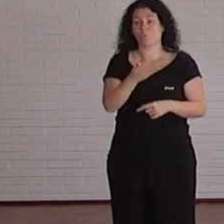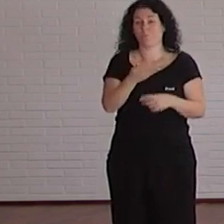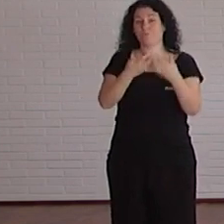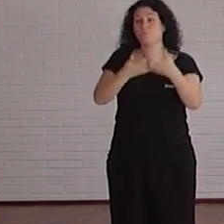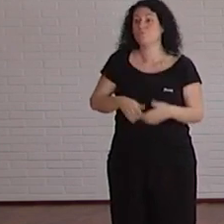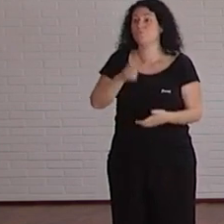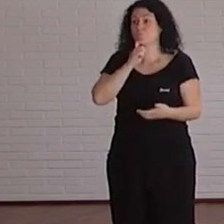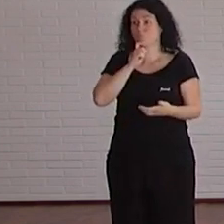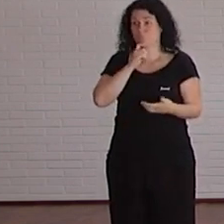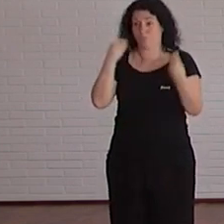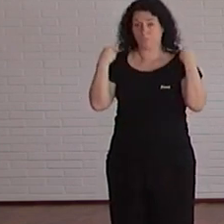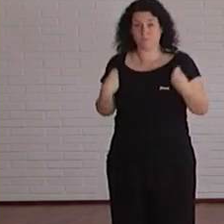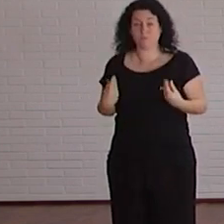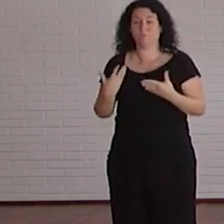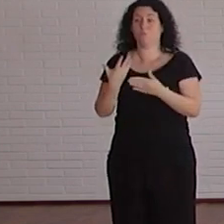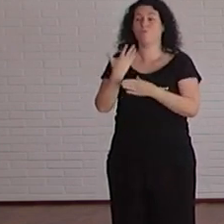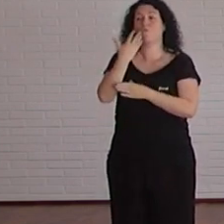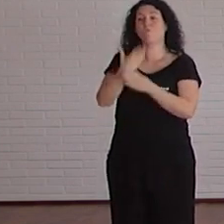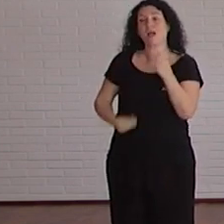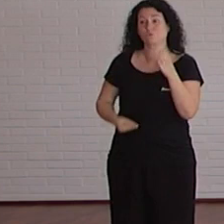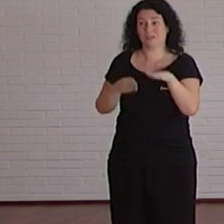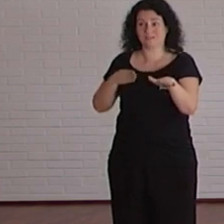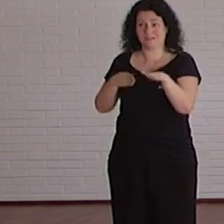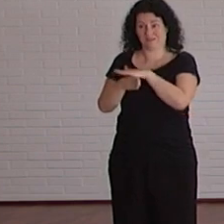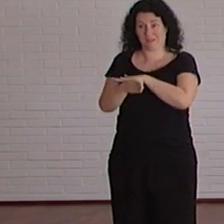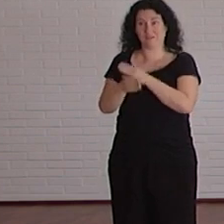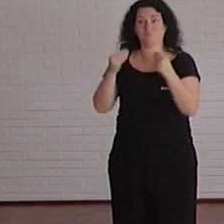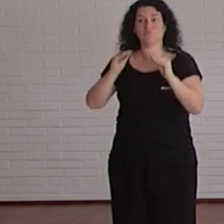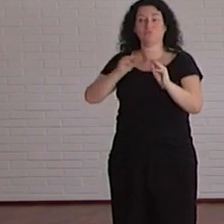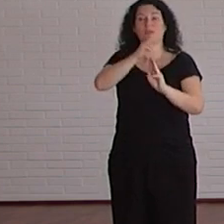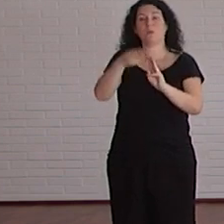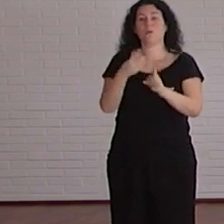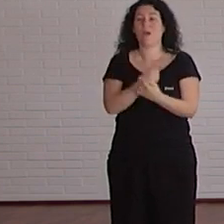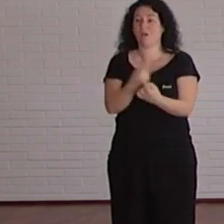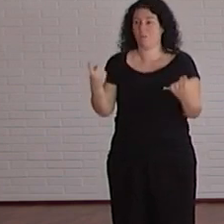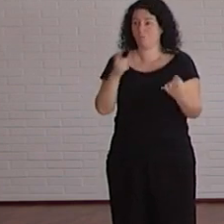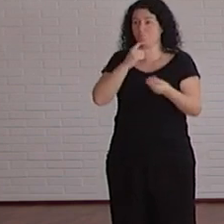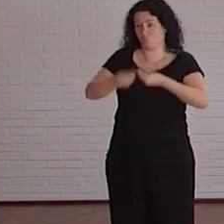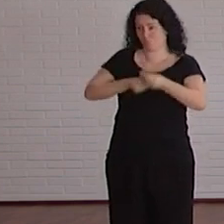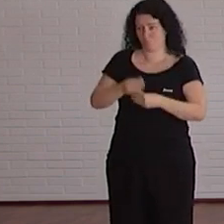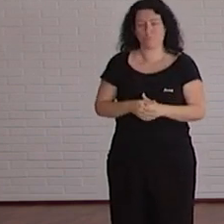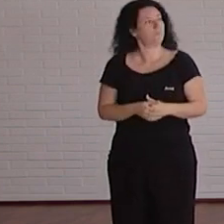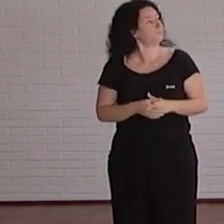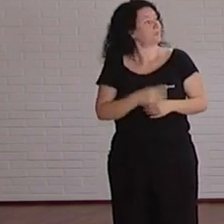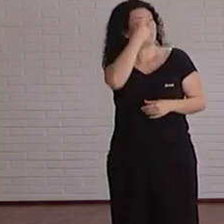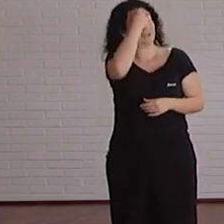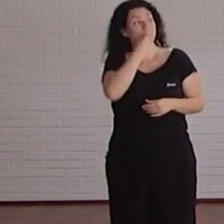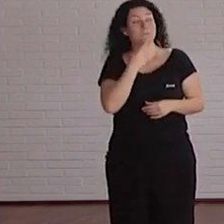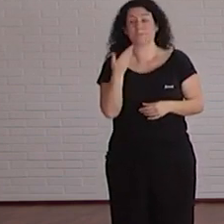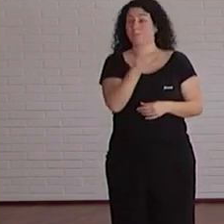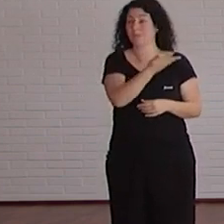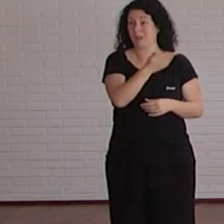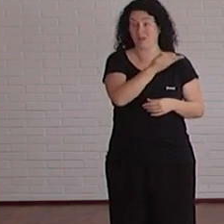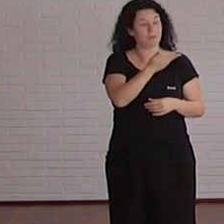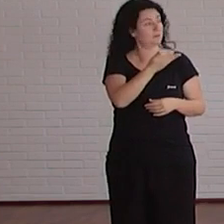basándose en los errores de accesibilidad que detecta CADUA en cada página web. La imagen que vemos en la presentación es un